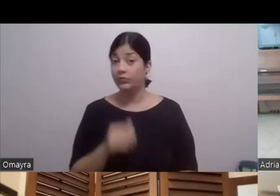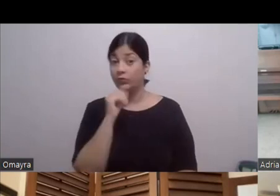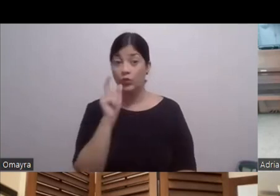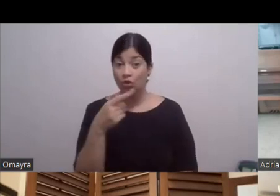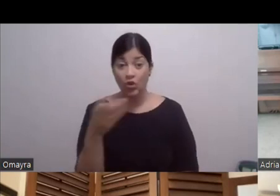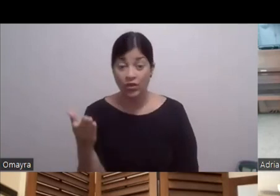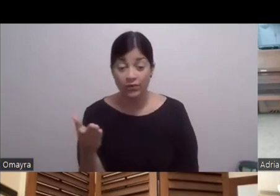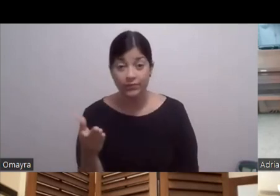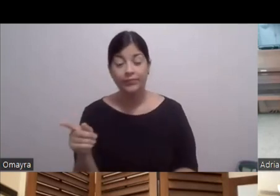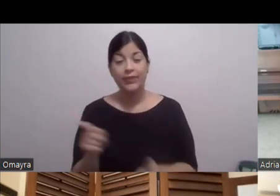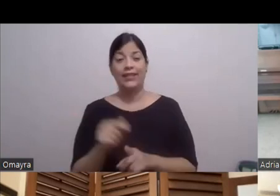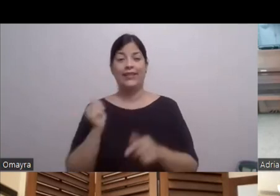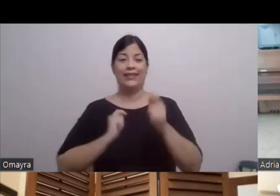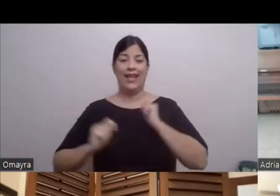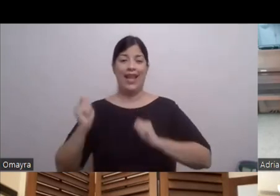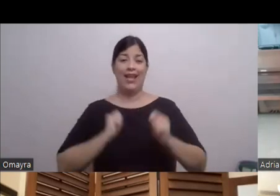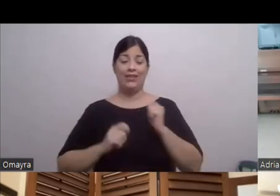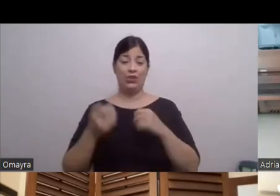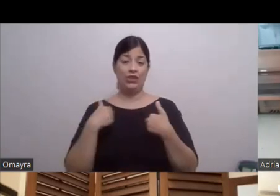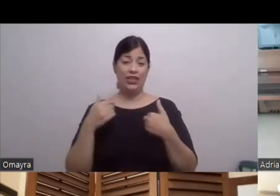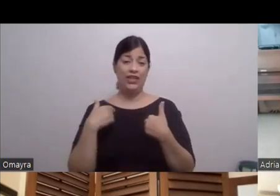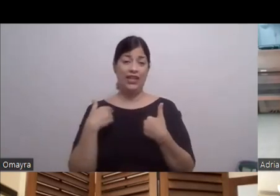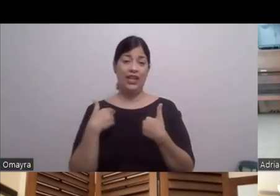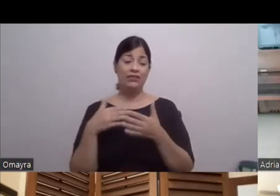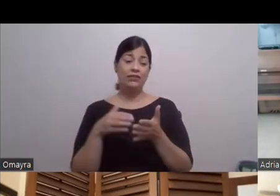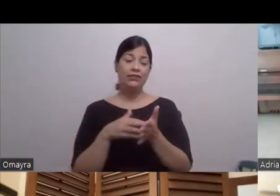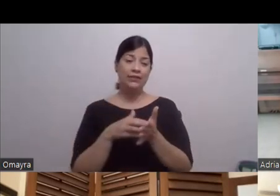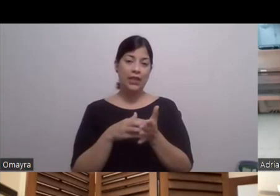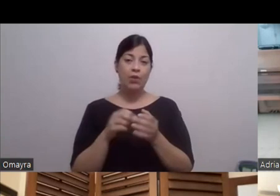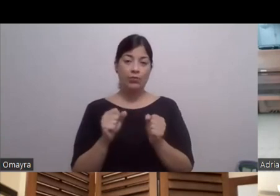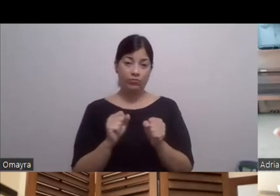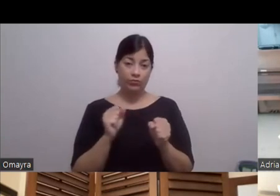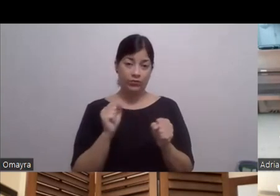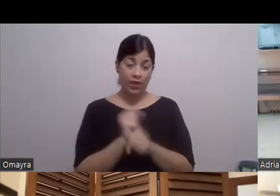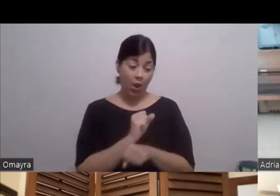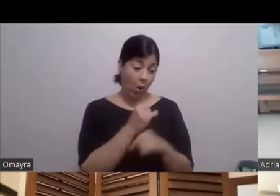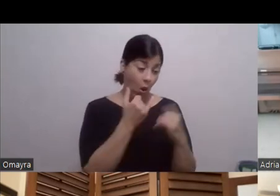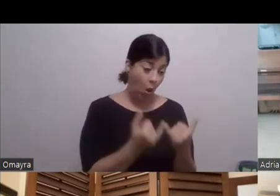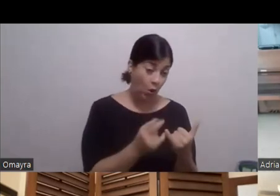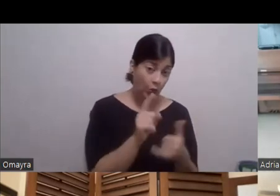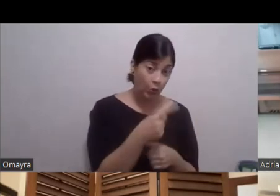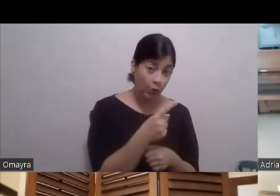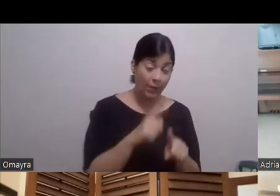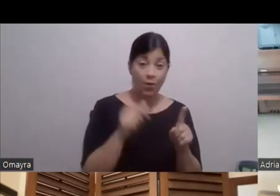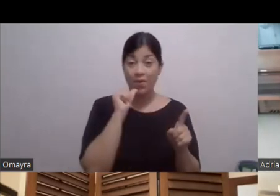teatro Tú tienes la facilidad De por ejemplo Haces hoy Una función Pero mañana Que es la misma obra Pero es lo mismo